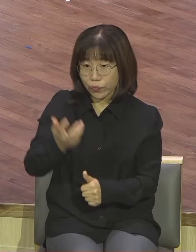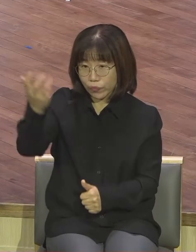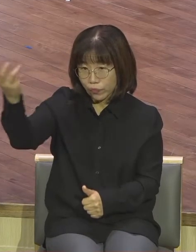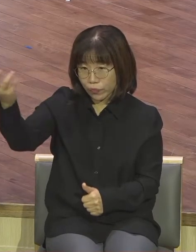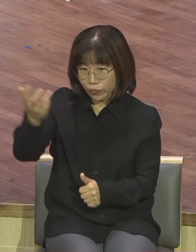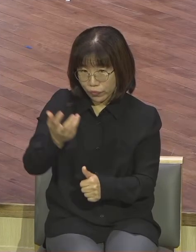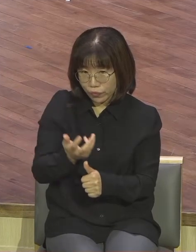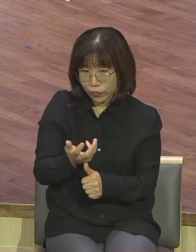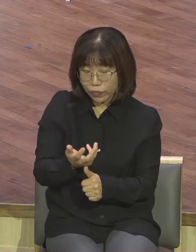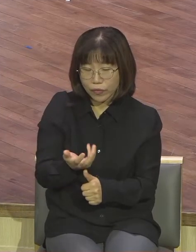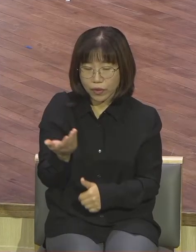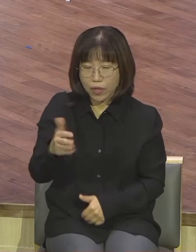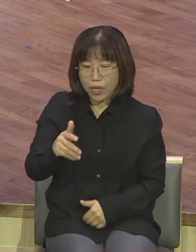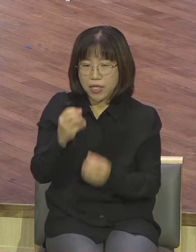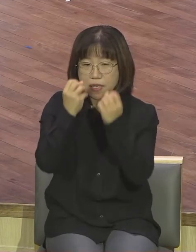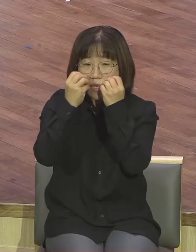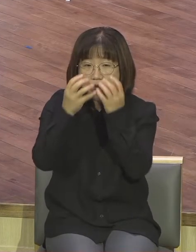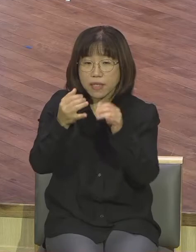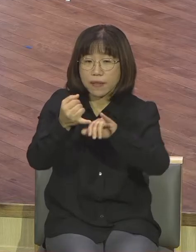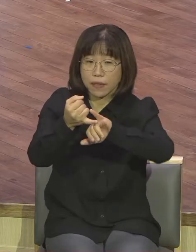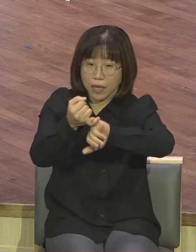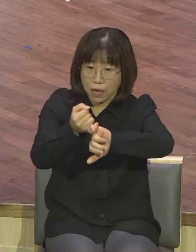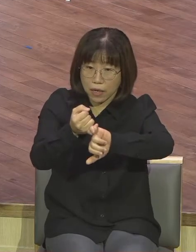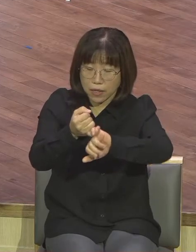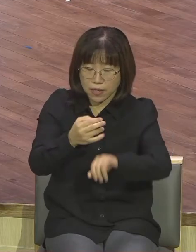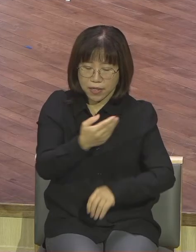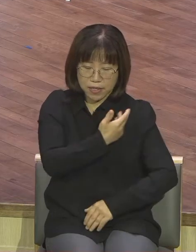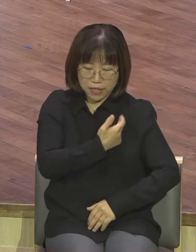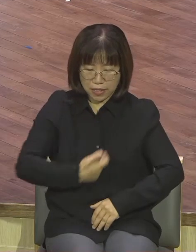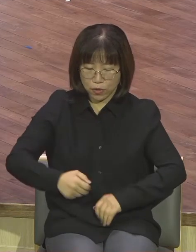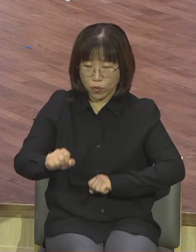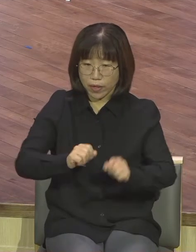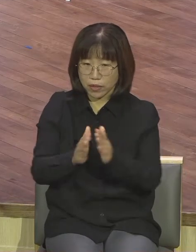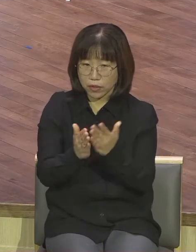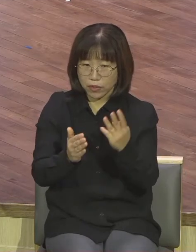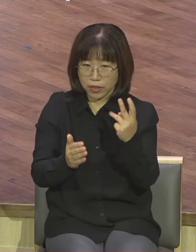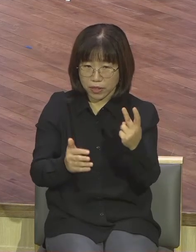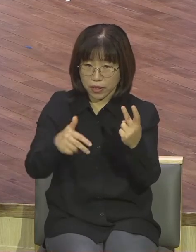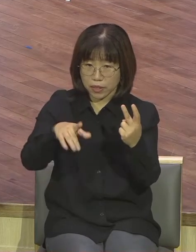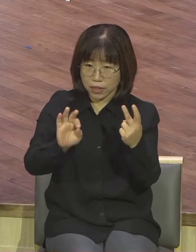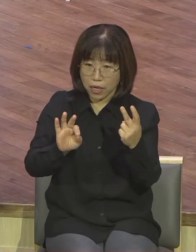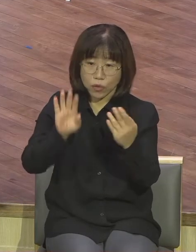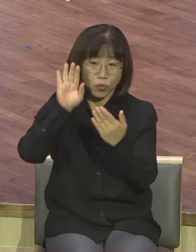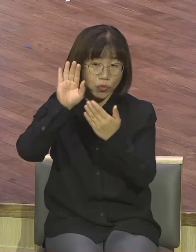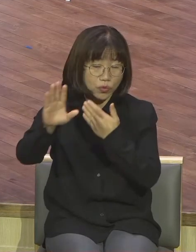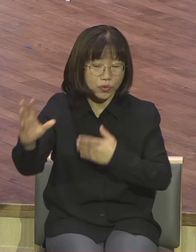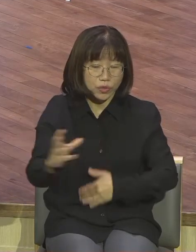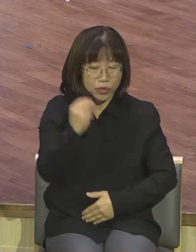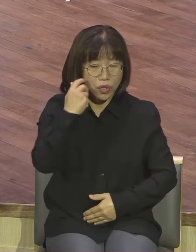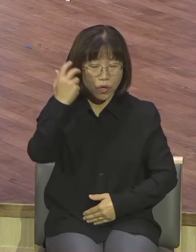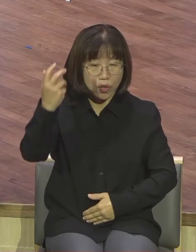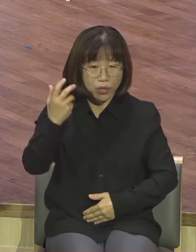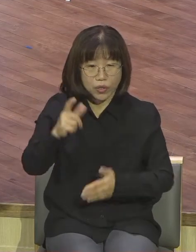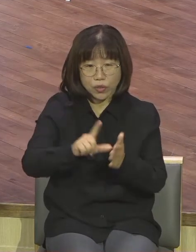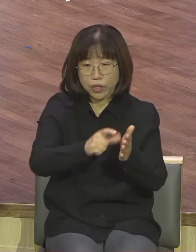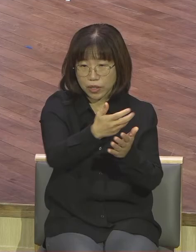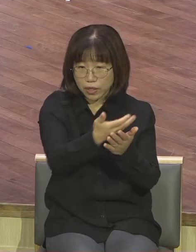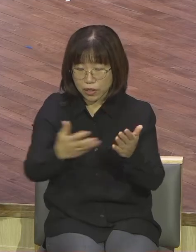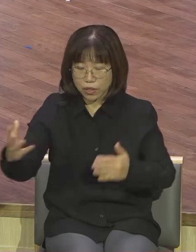다락방, 사도행전 2장 이후에는 달라졌어요 성령 시대가 이낸 거예요 지금 성령이 오셨습니다 한